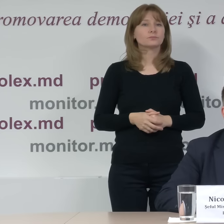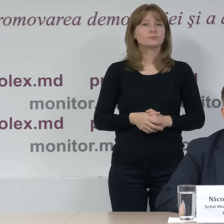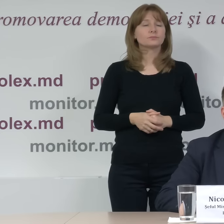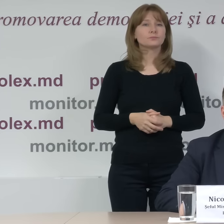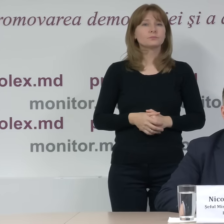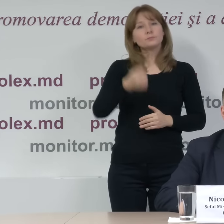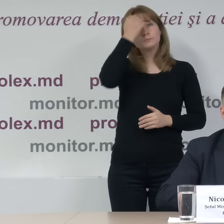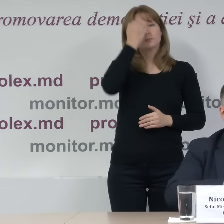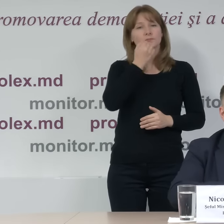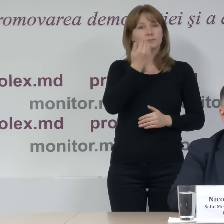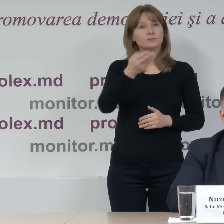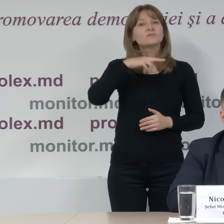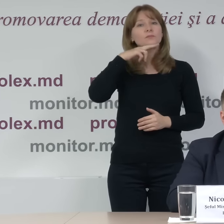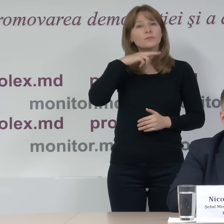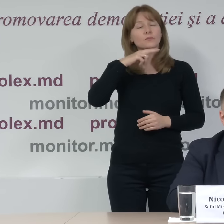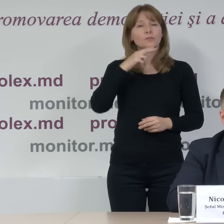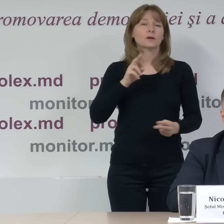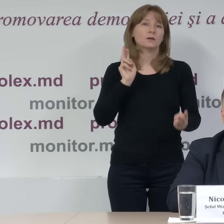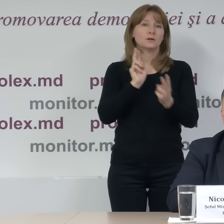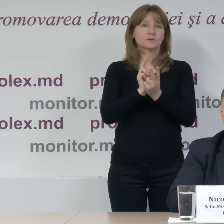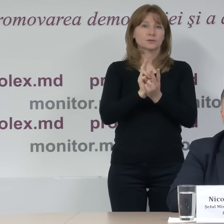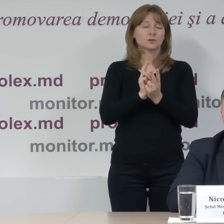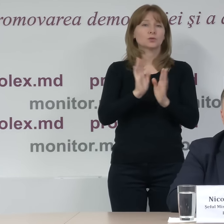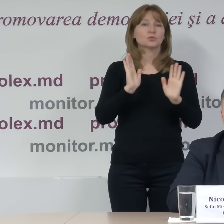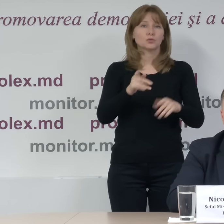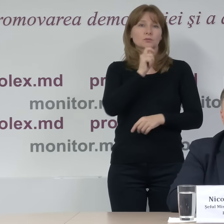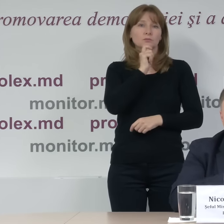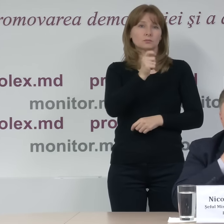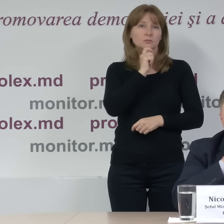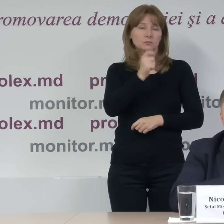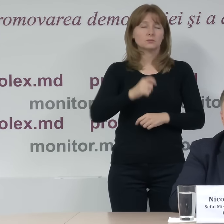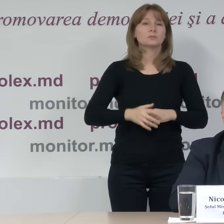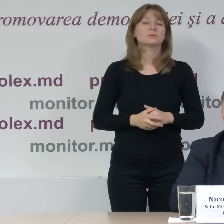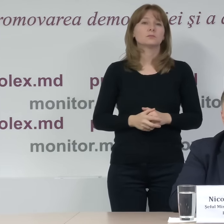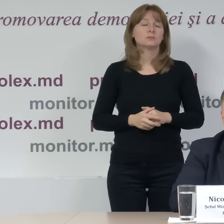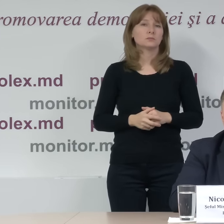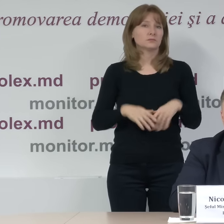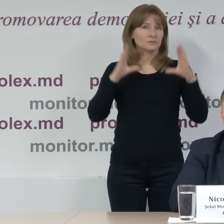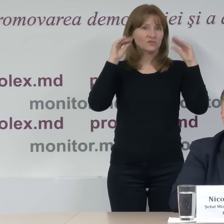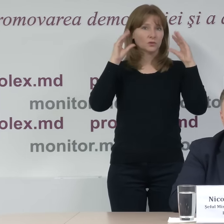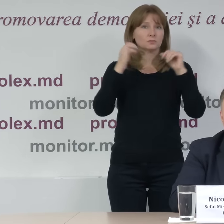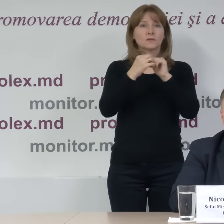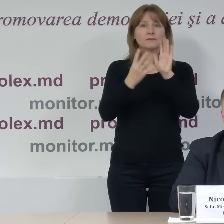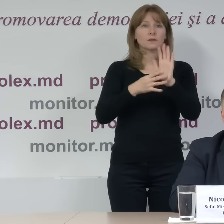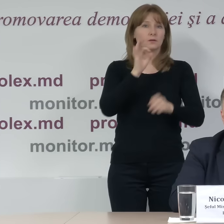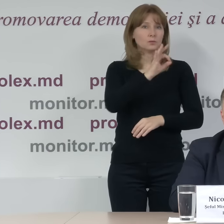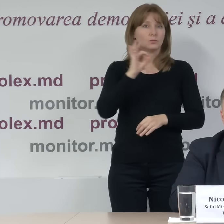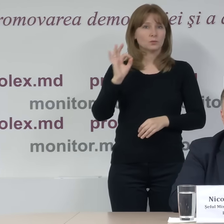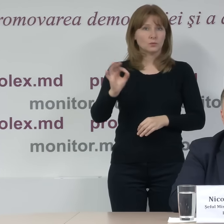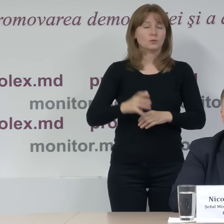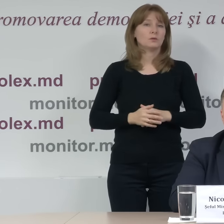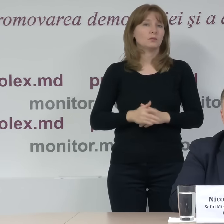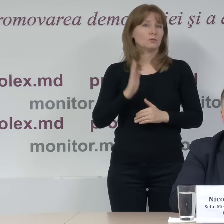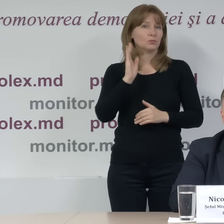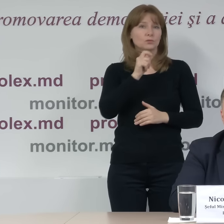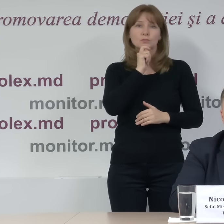Vă mulțumim și următoarea comunicare publică va fi la orele 19.00. Va fi un